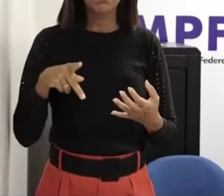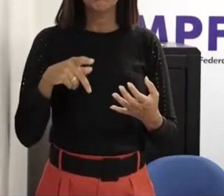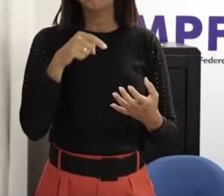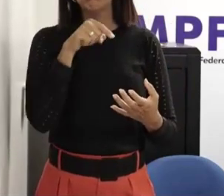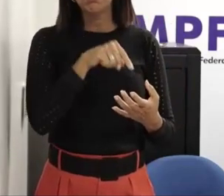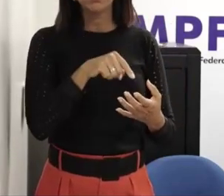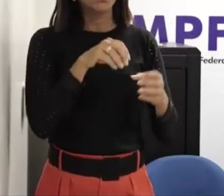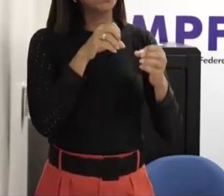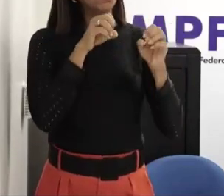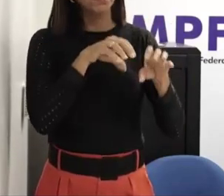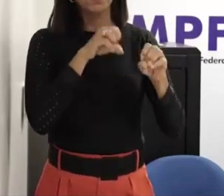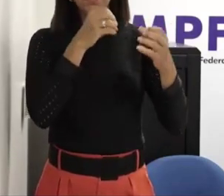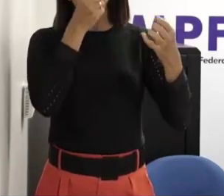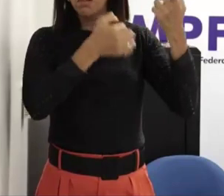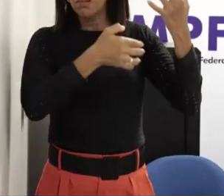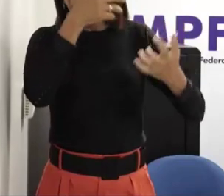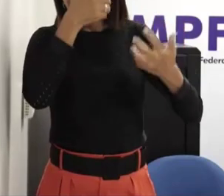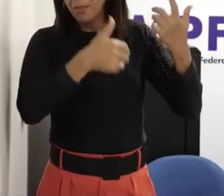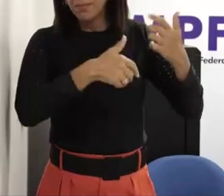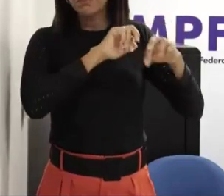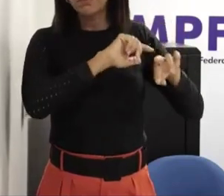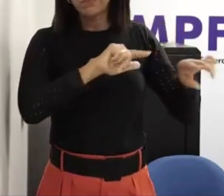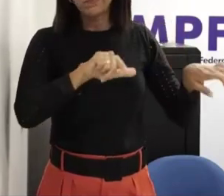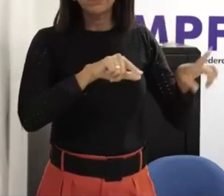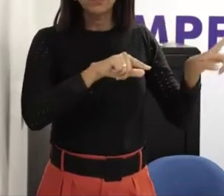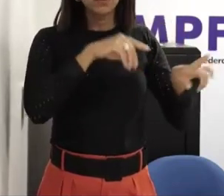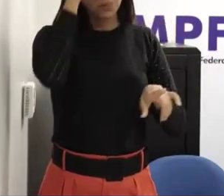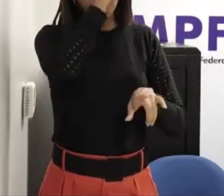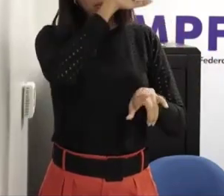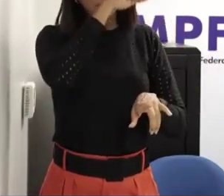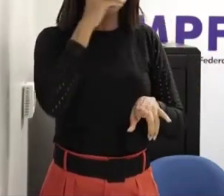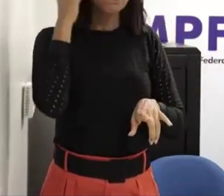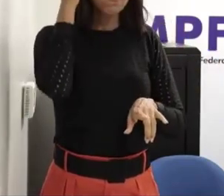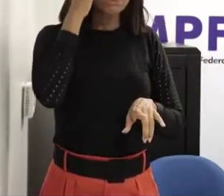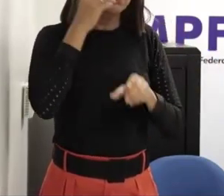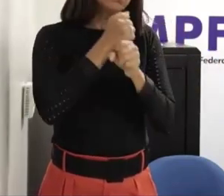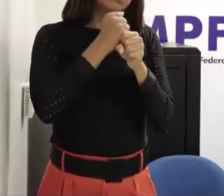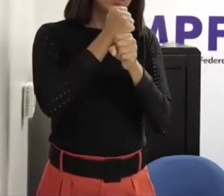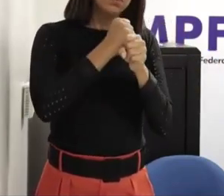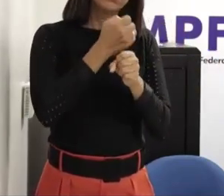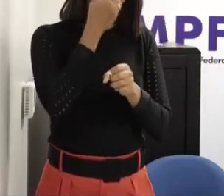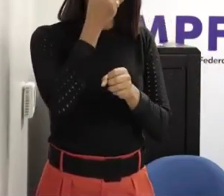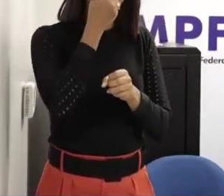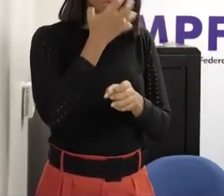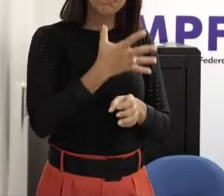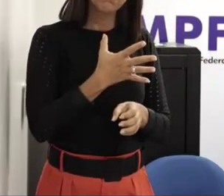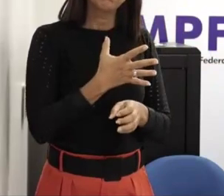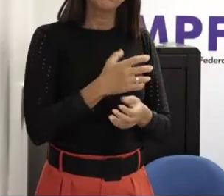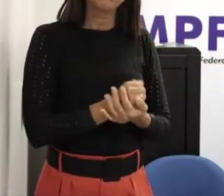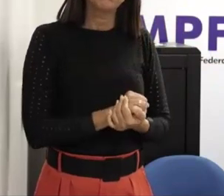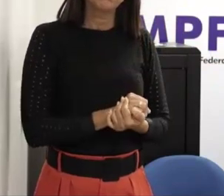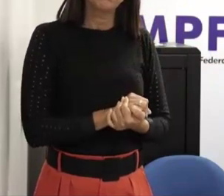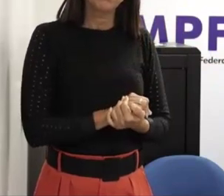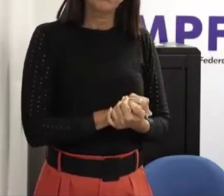vindo aqui compartilhando essa experiência esse conhecimento conosco eu tenho a dúvida